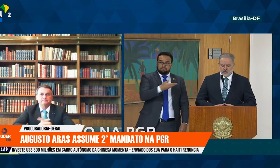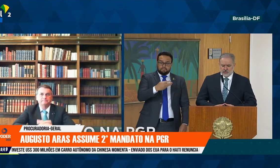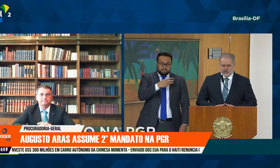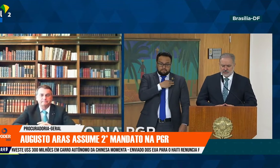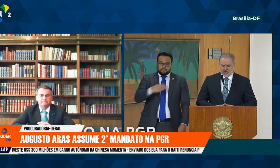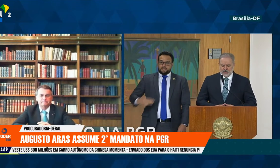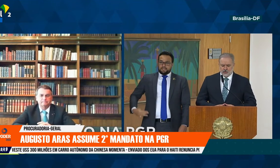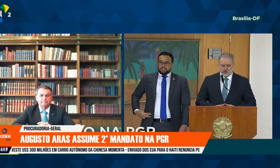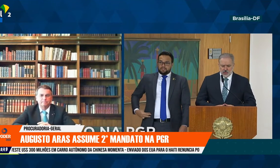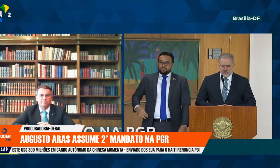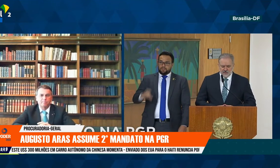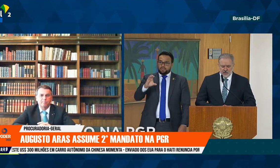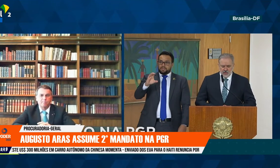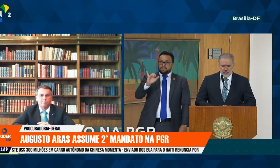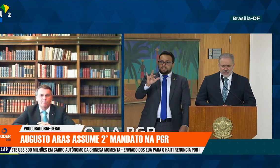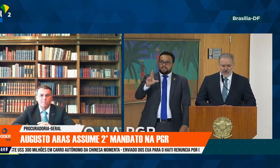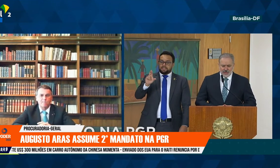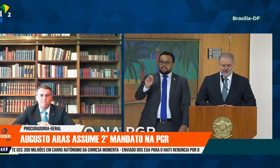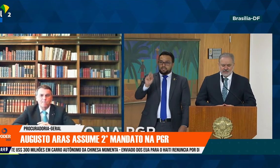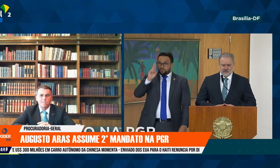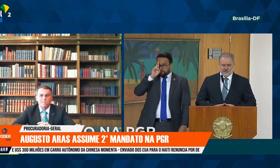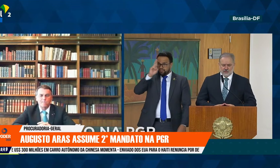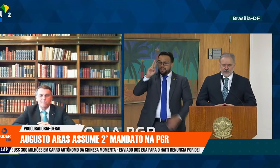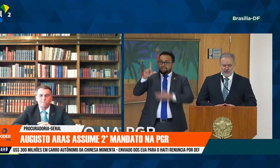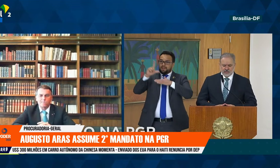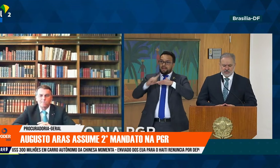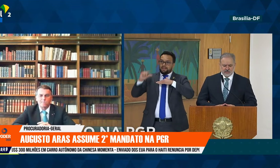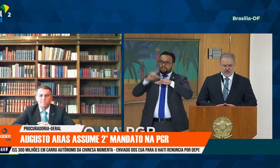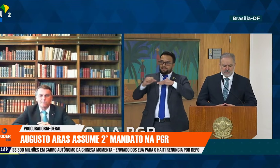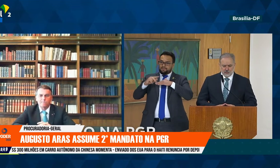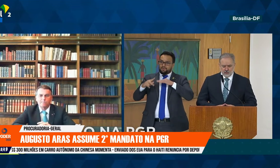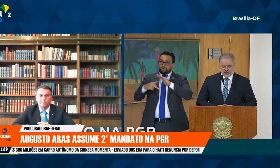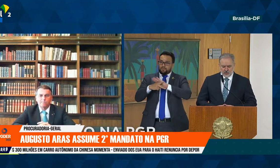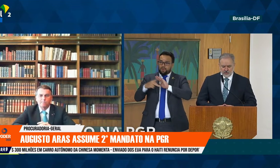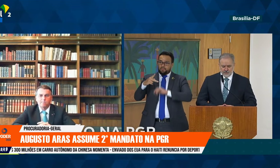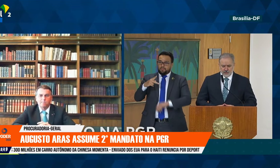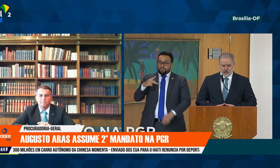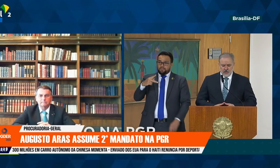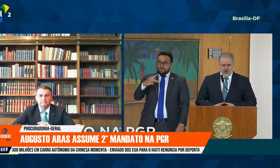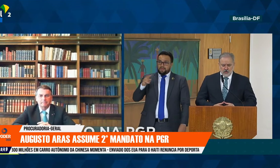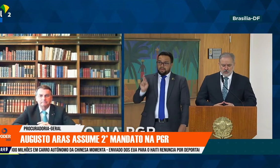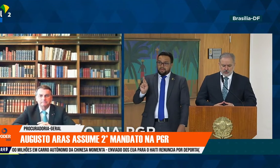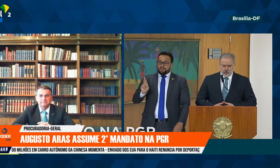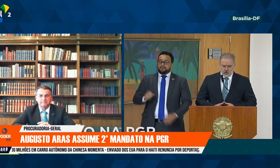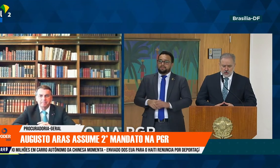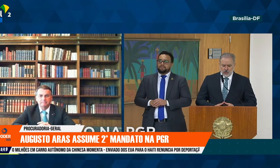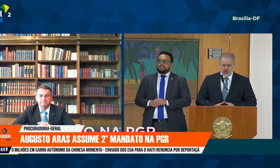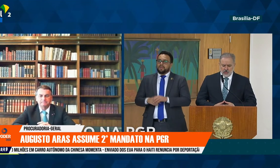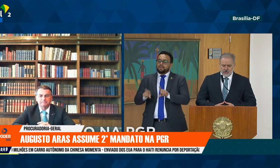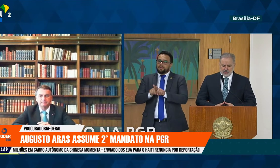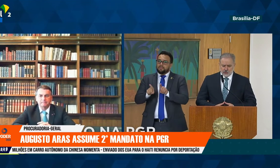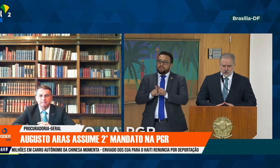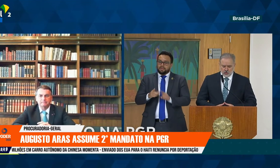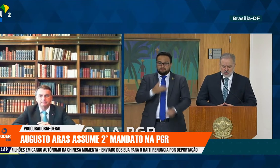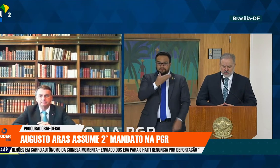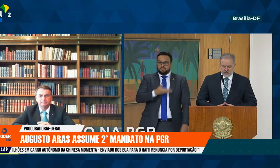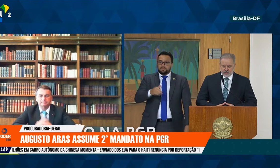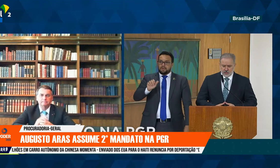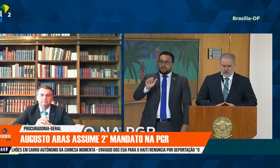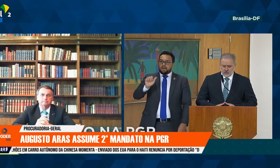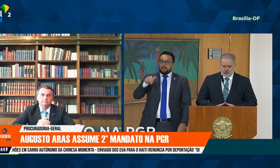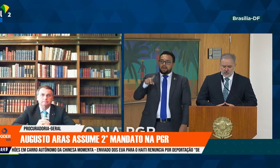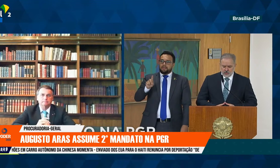Ministro de Estado, Chefe da Casa Civil da Presidência da República. O Senhor Anderson